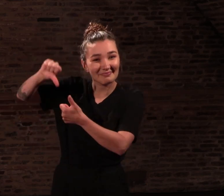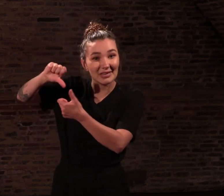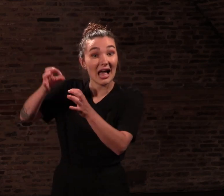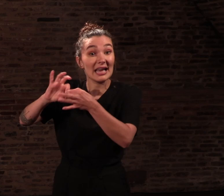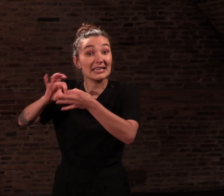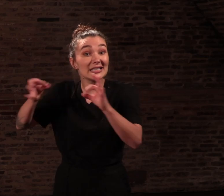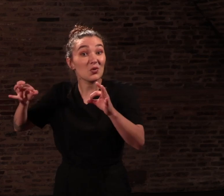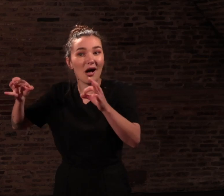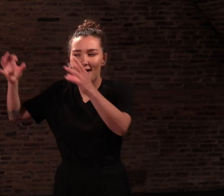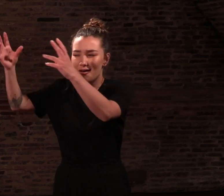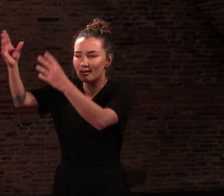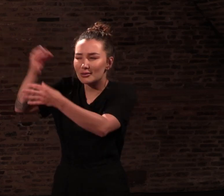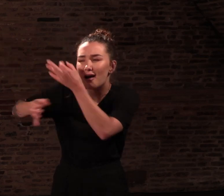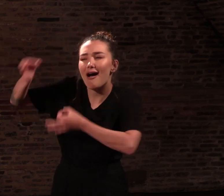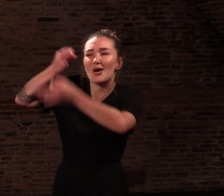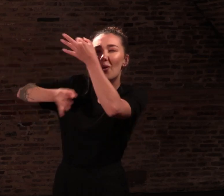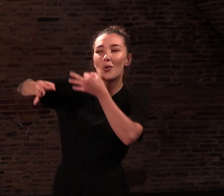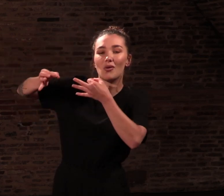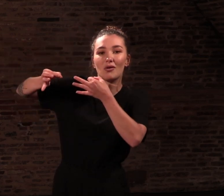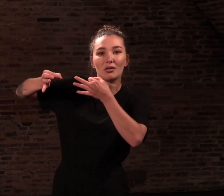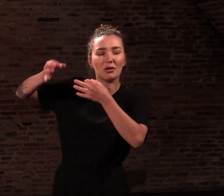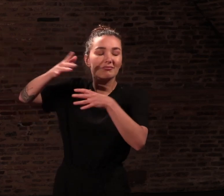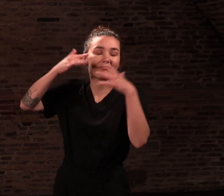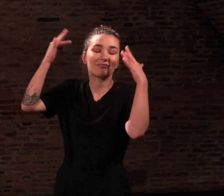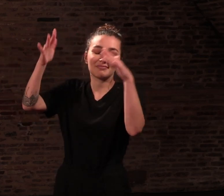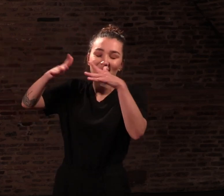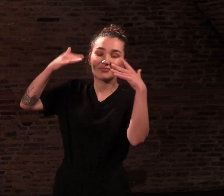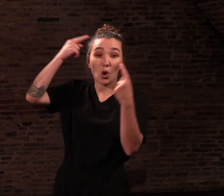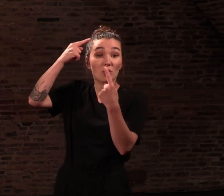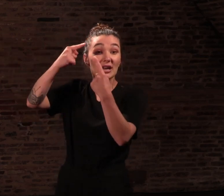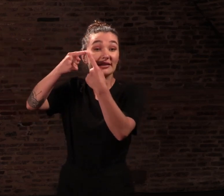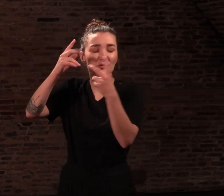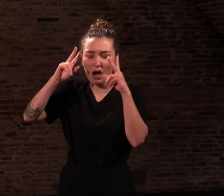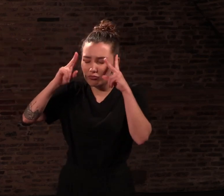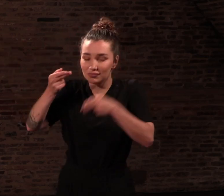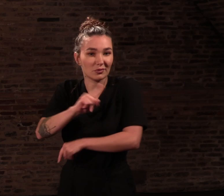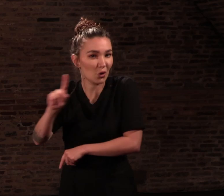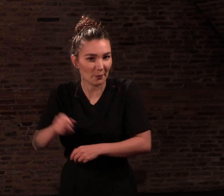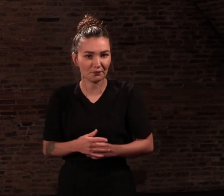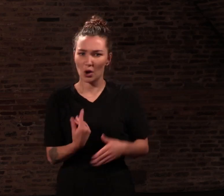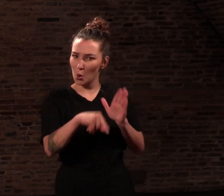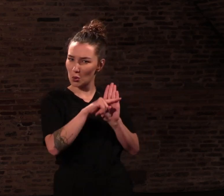une histoire pour que je ne m'endorme pas. Durée maximale souhaitée, 5 minutes.